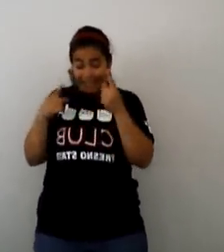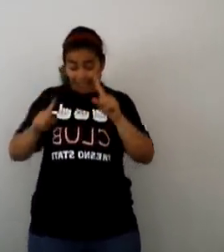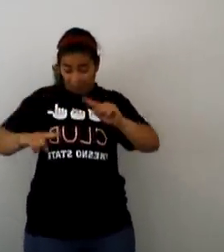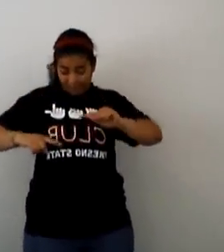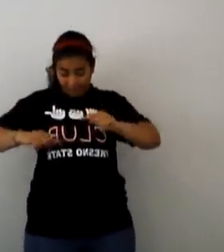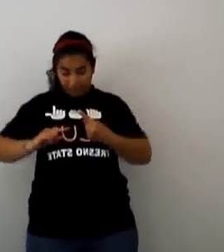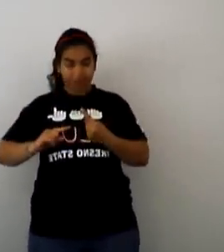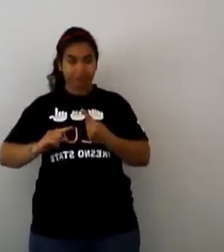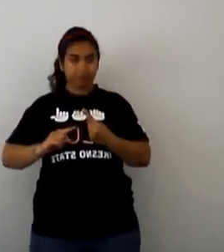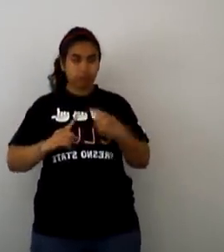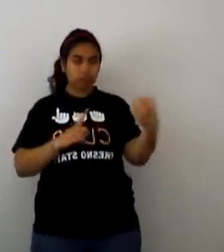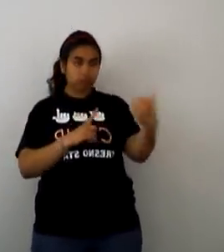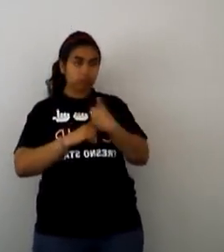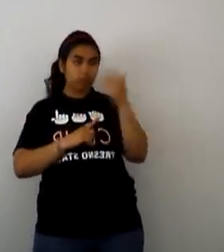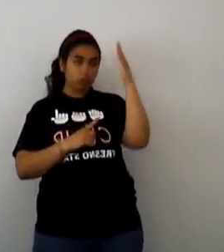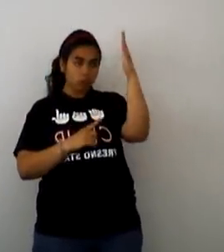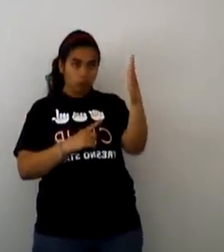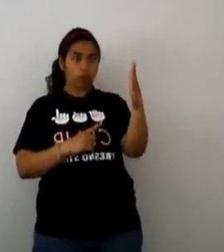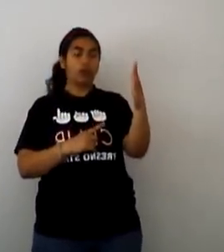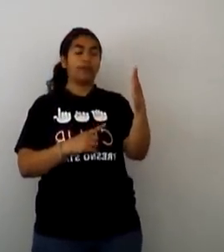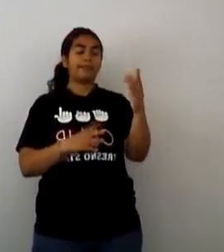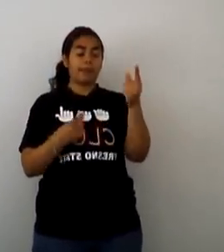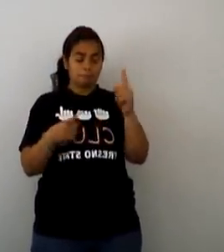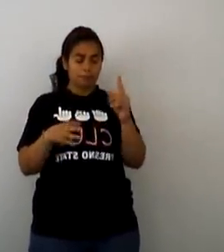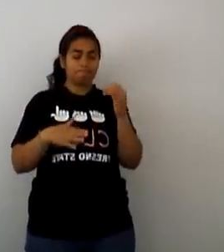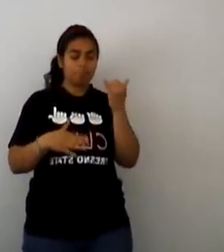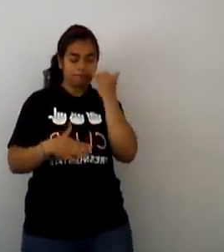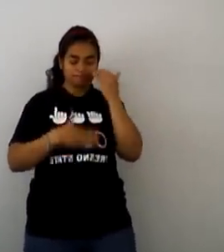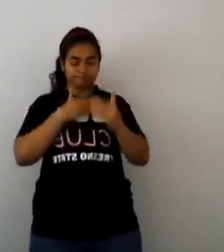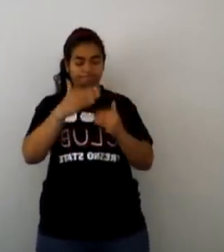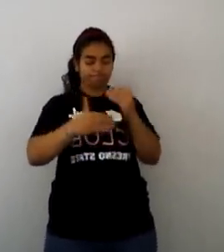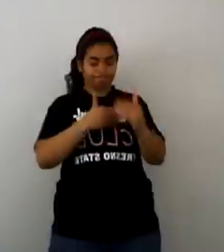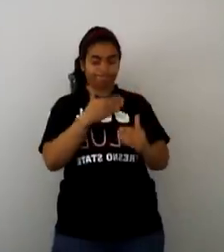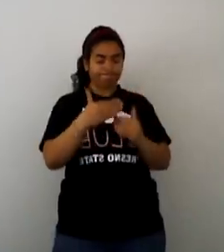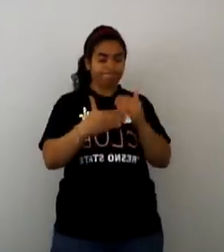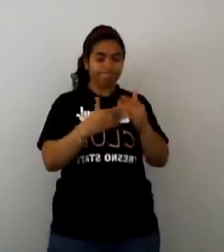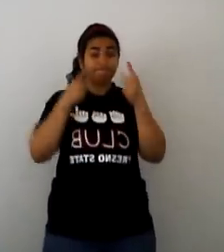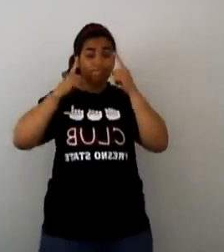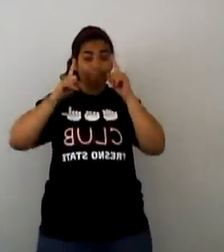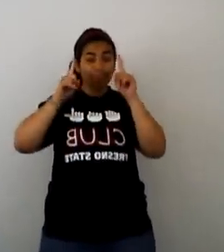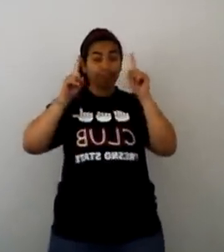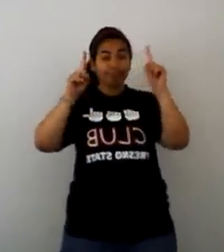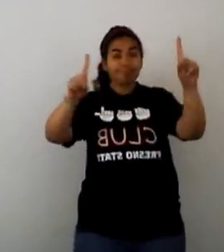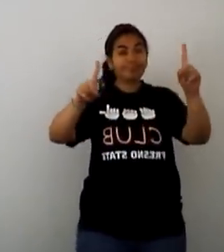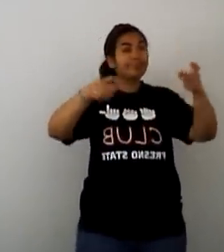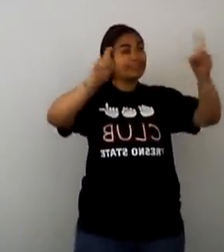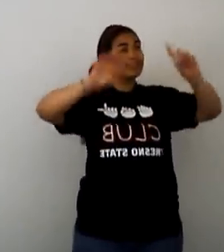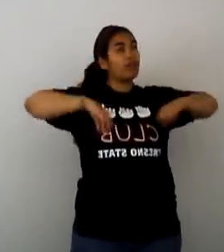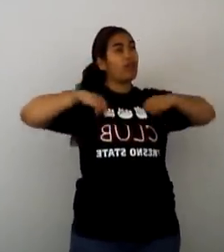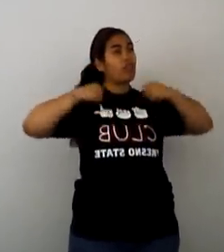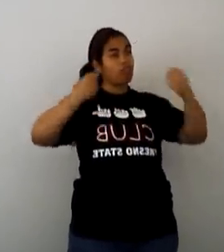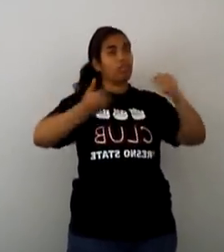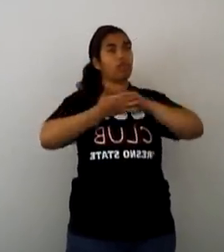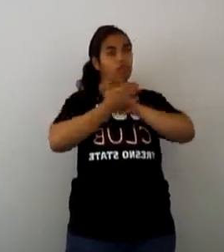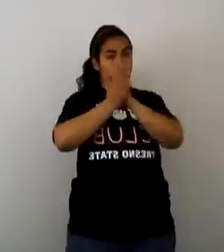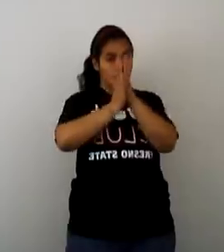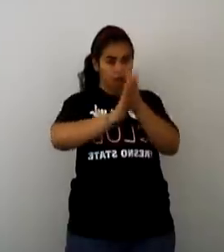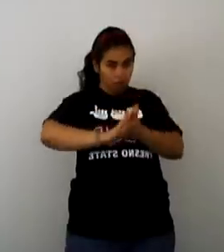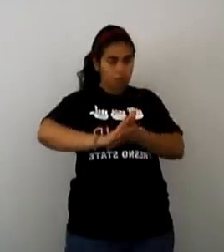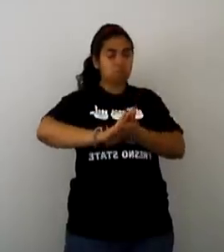Pero de cada proceso y cada batalla que enfrentamos No podemos salir victoriosos, después de la caída podrá llegar el